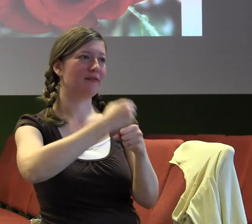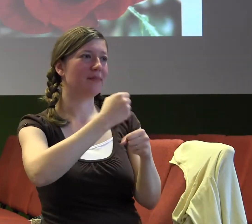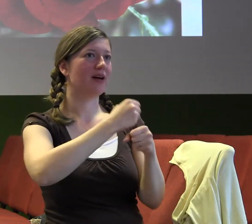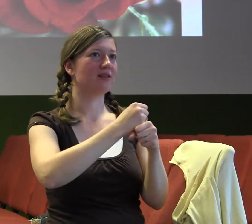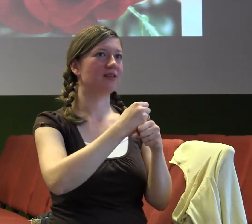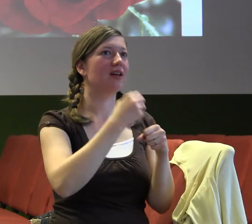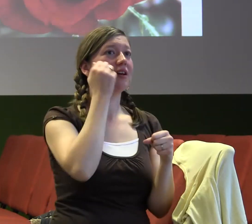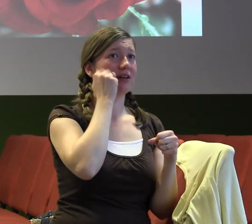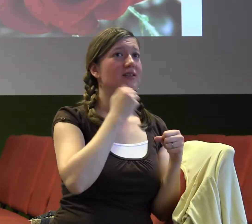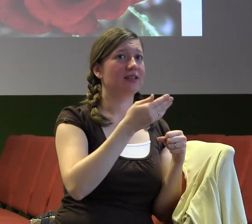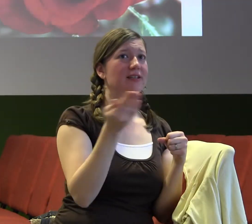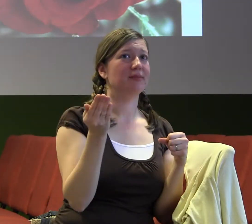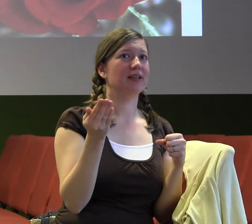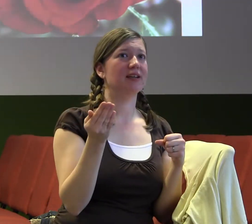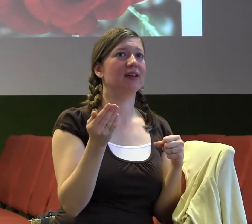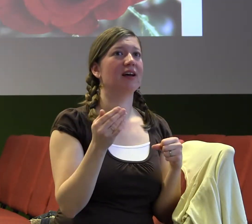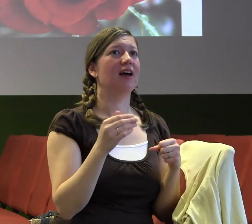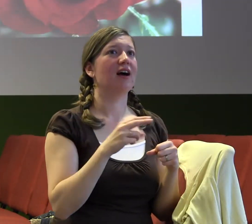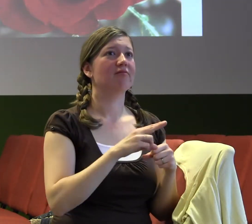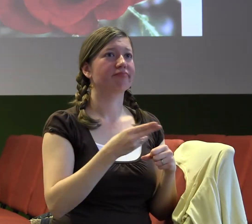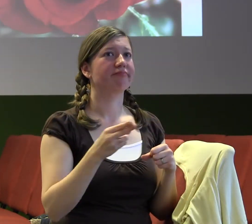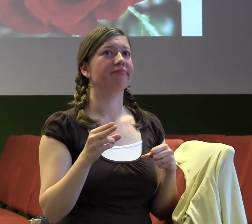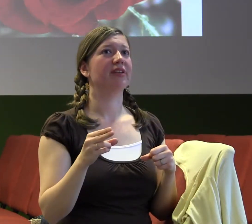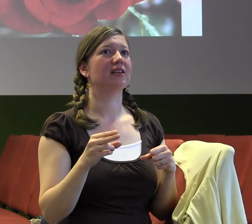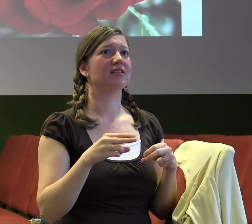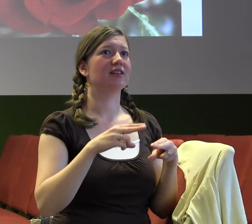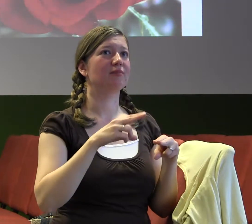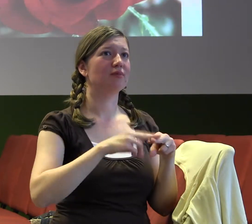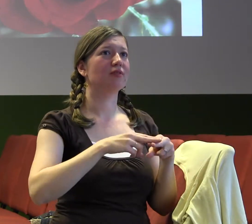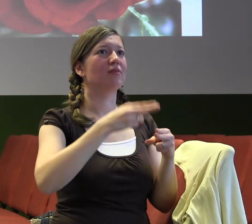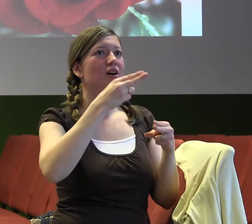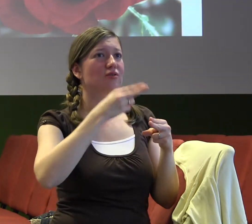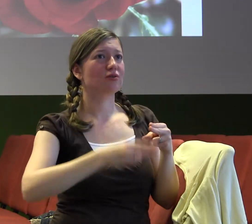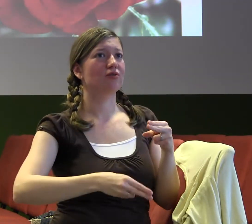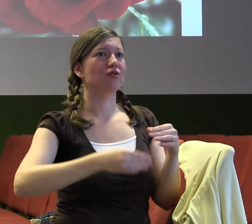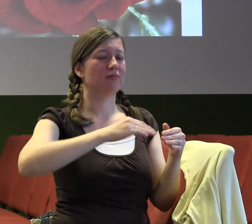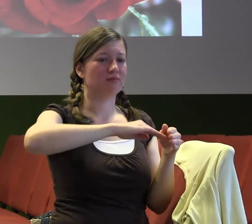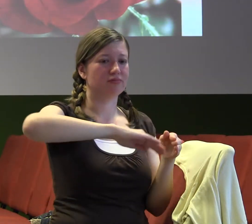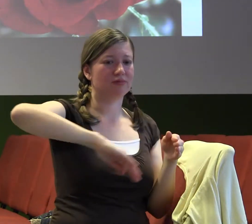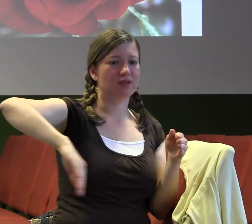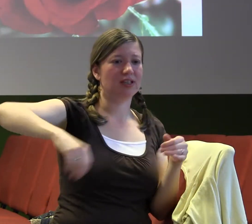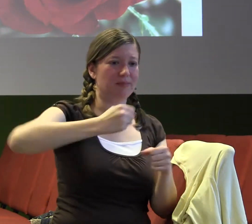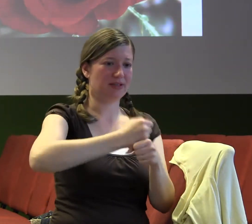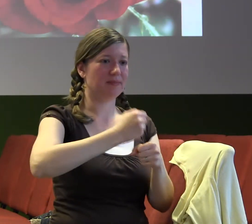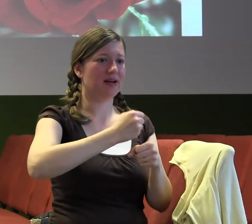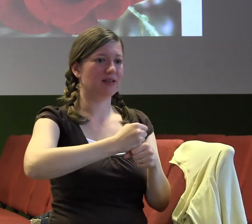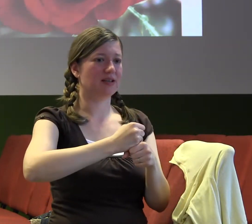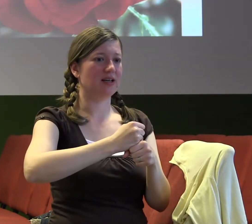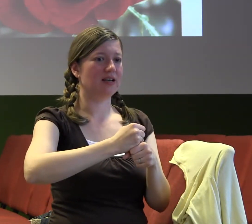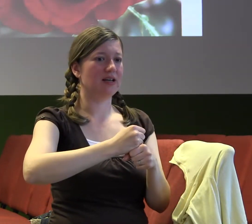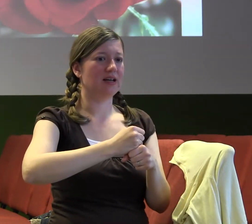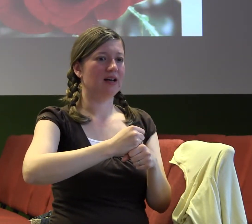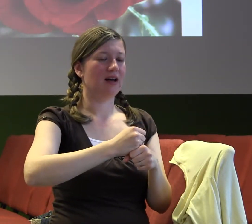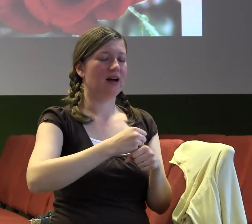a už ty kolegy nikdy neuvidíme a to, že tam jsme na nějakou dobu, tak je skvělá příležitost těm lidem říct o Bohu.